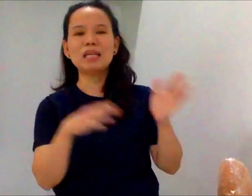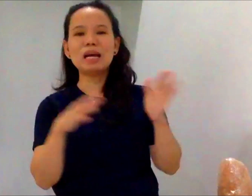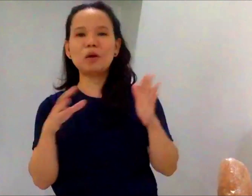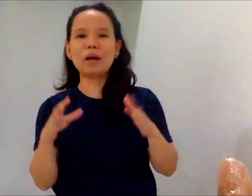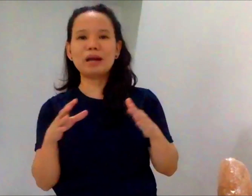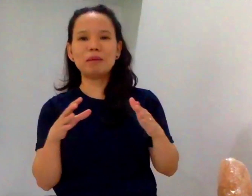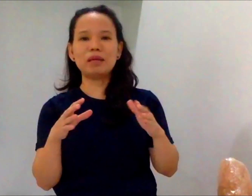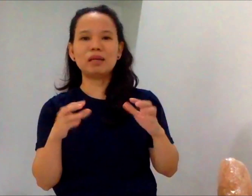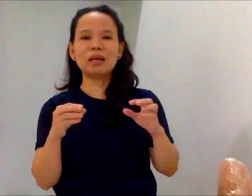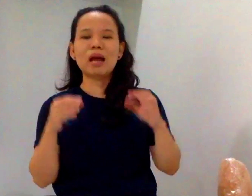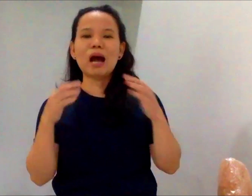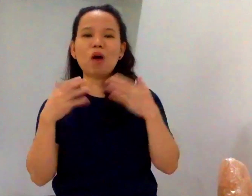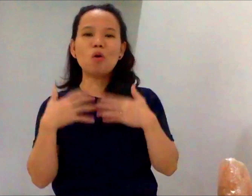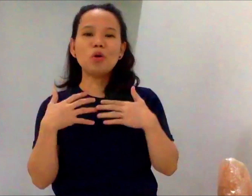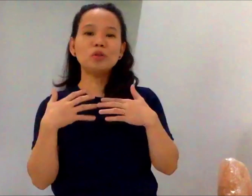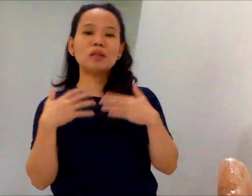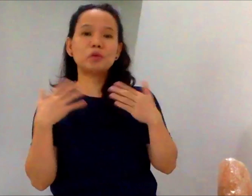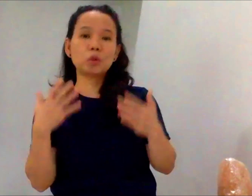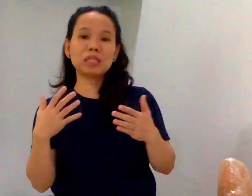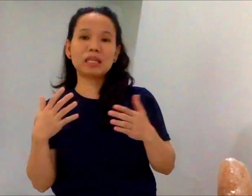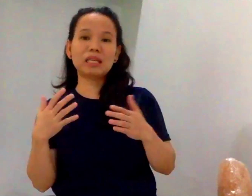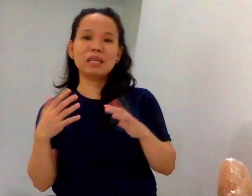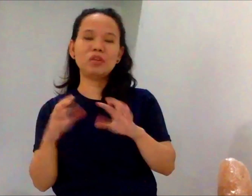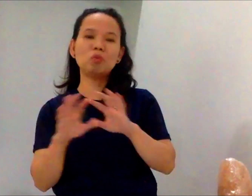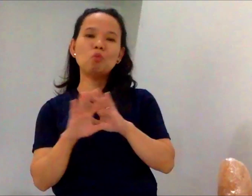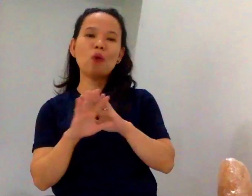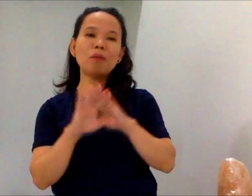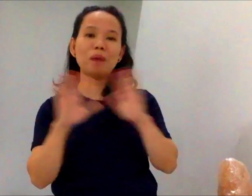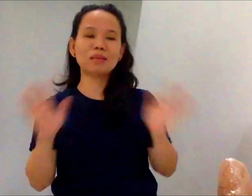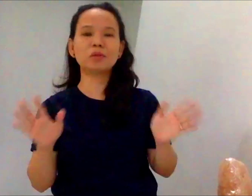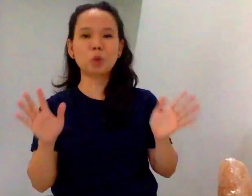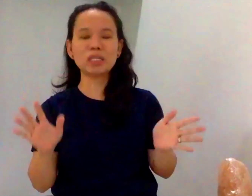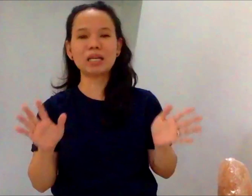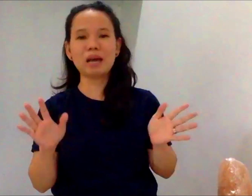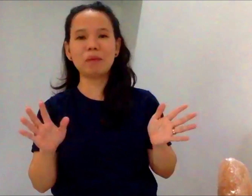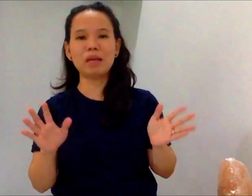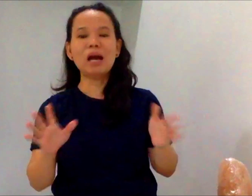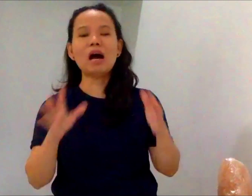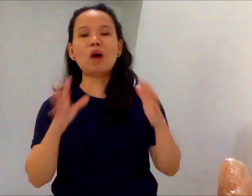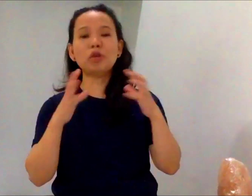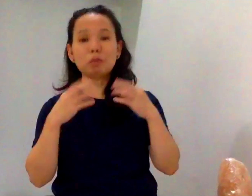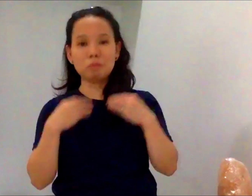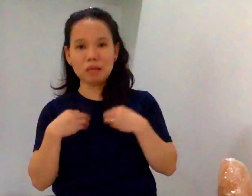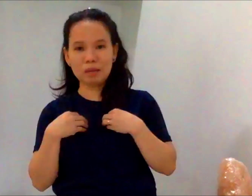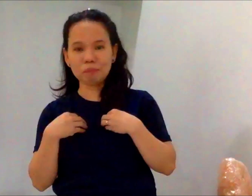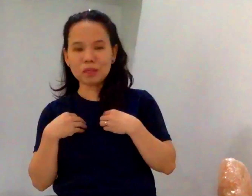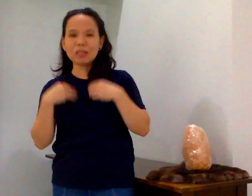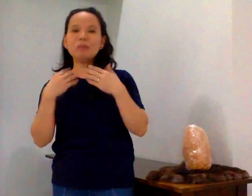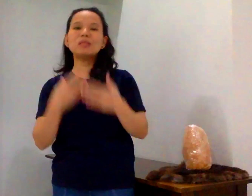ginagawa namin, ako yung taga-grocery. Yung one-month grocery namin, ako yun ang mimili. Ibig